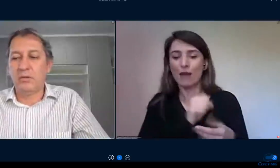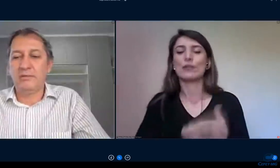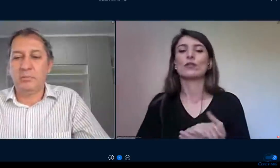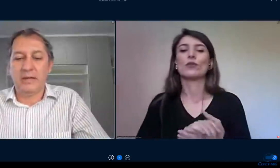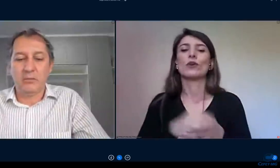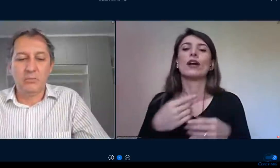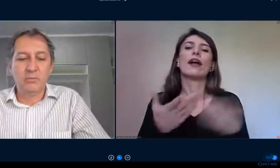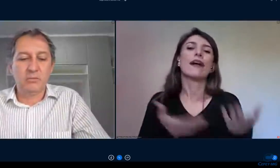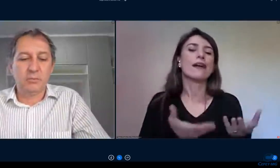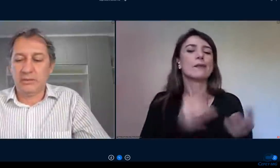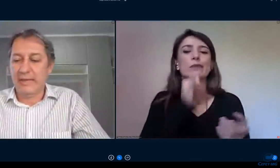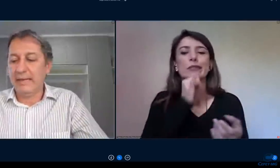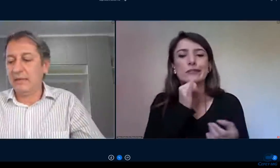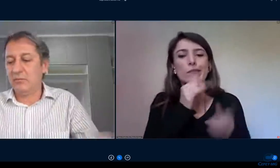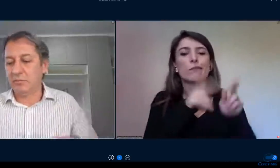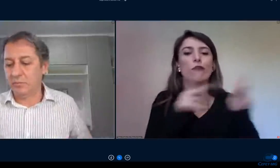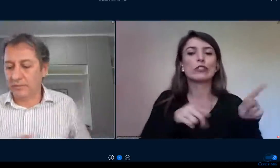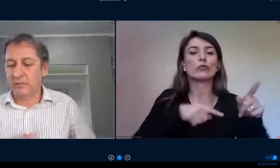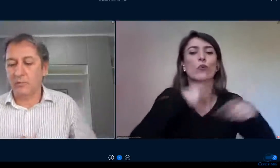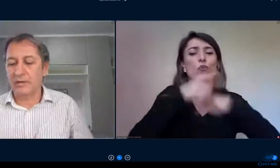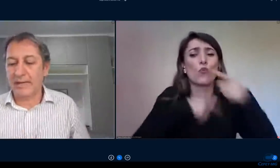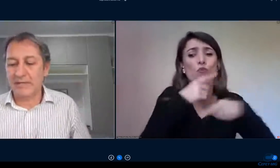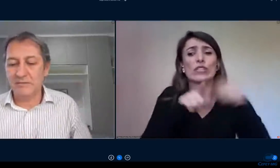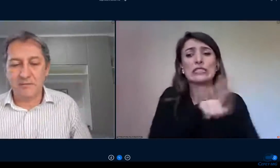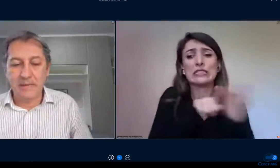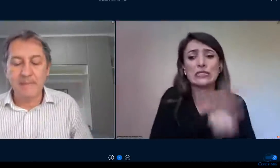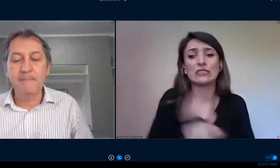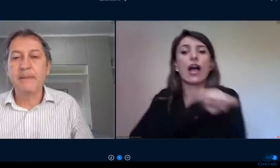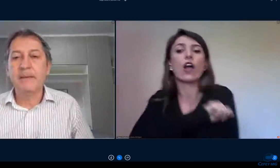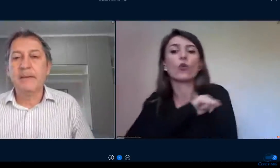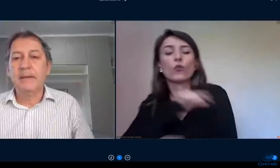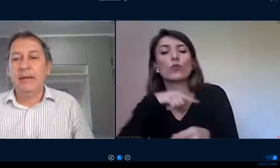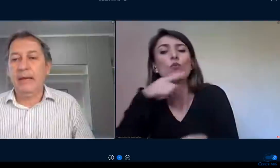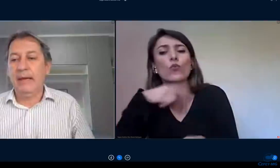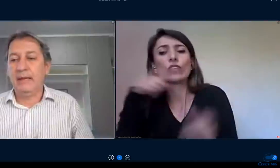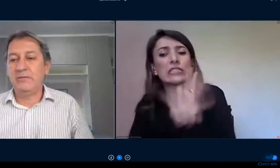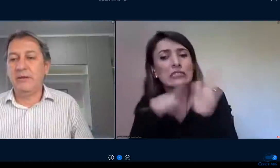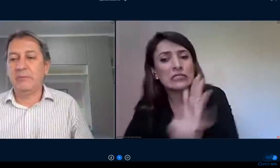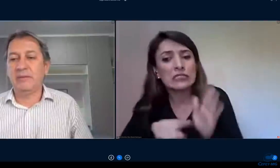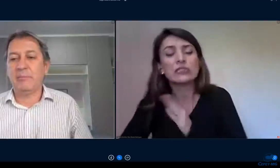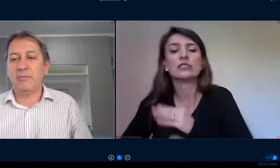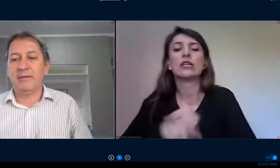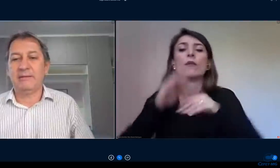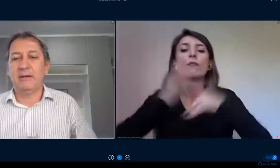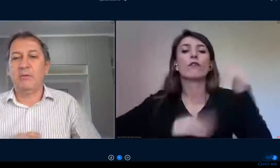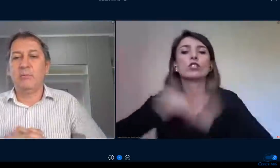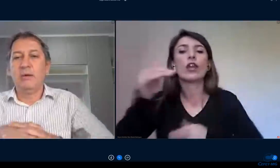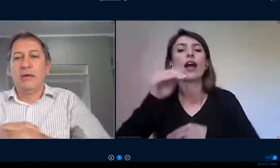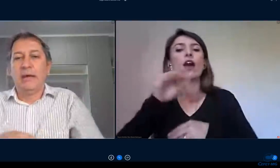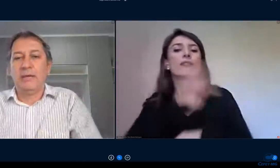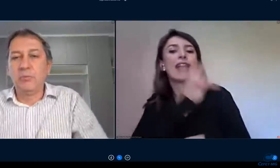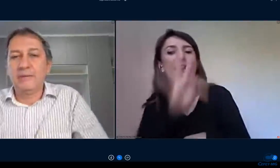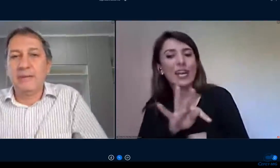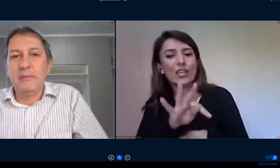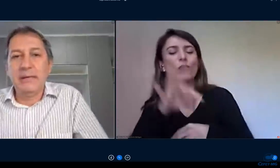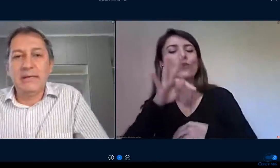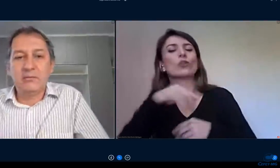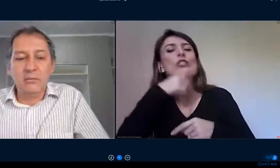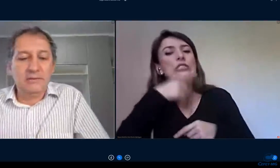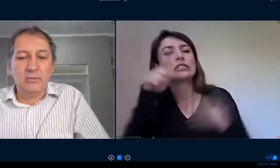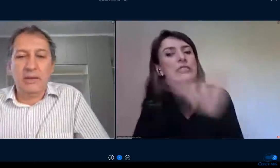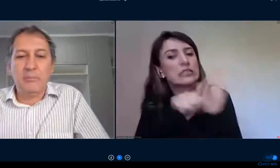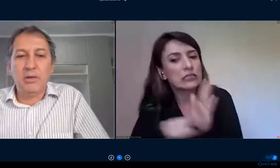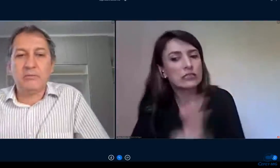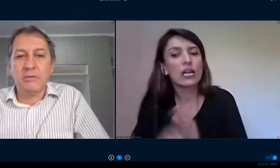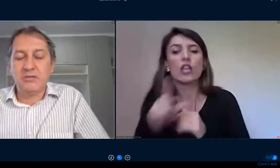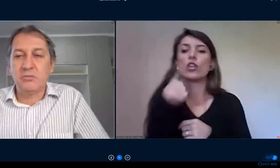professores por alunos por técnicos por nossa comunidade enfim tivemos a aprovação há duas semanas